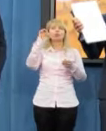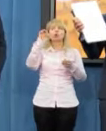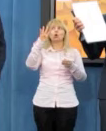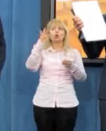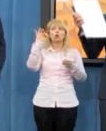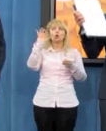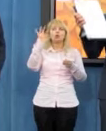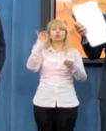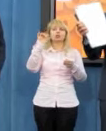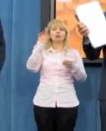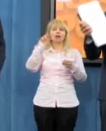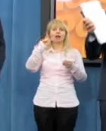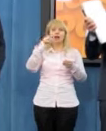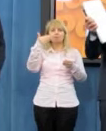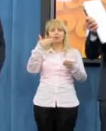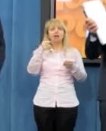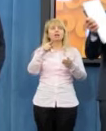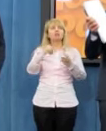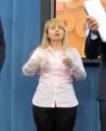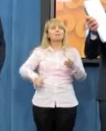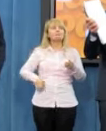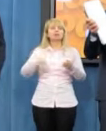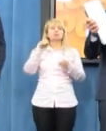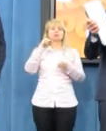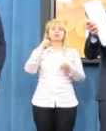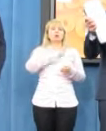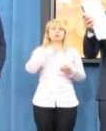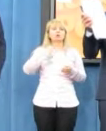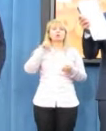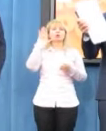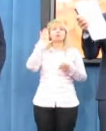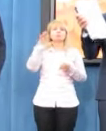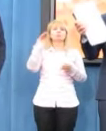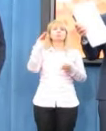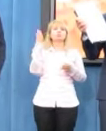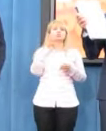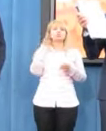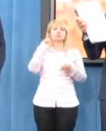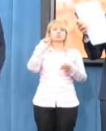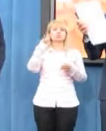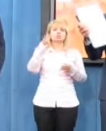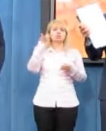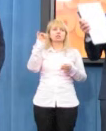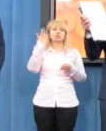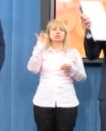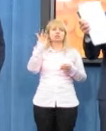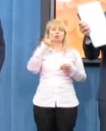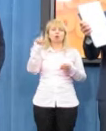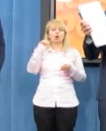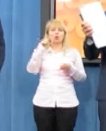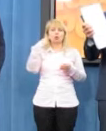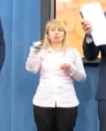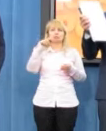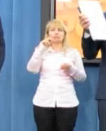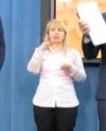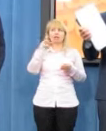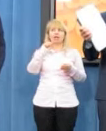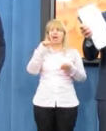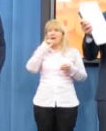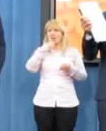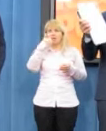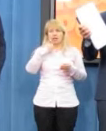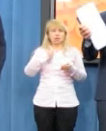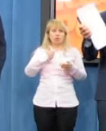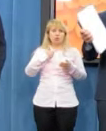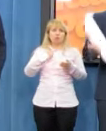Brzygłocka w ogóle nie brała udziału w tej debacie. Pani poseł Brzygłocka nawet raz nie wystąpiła w